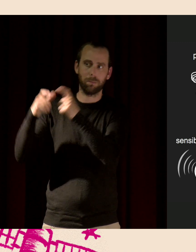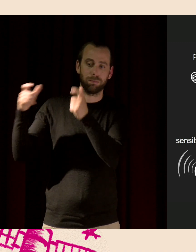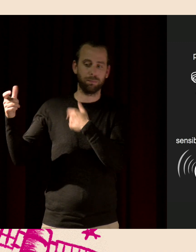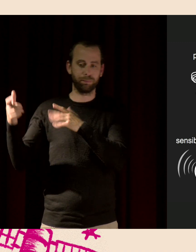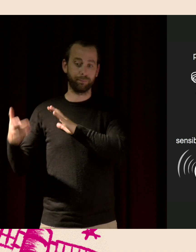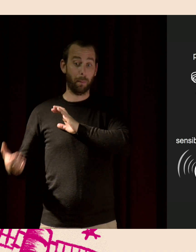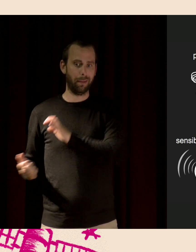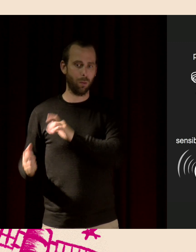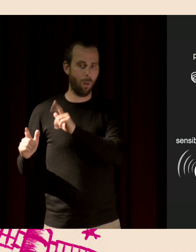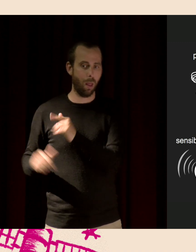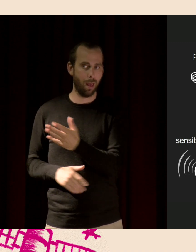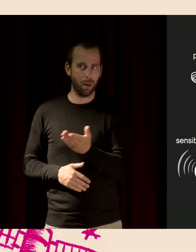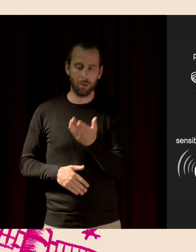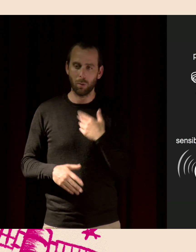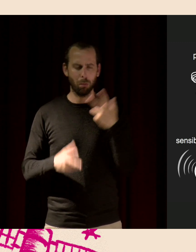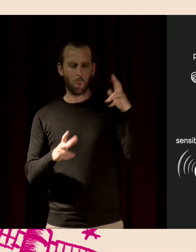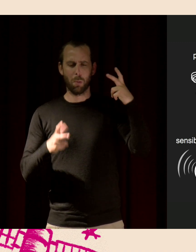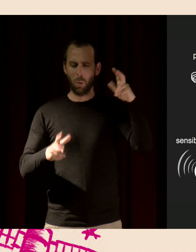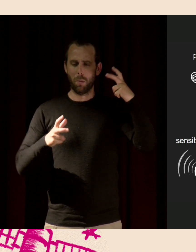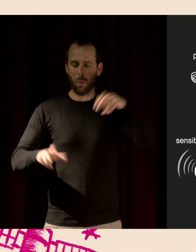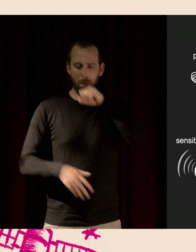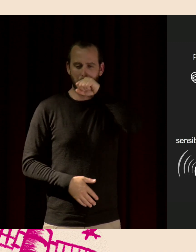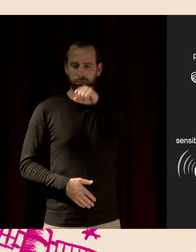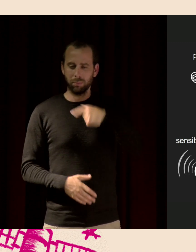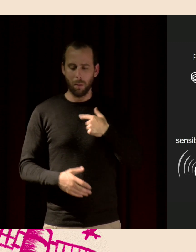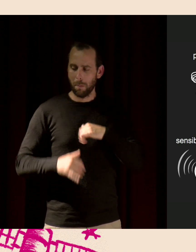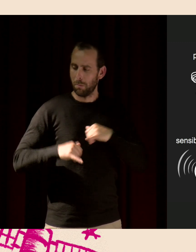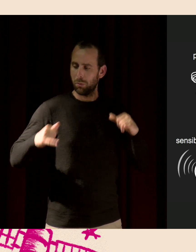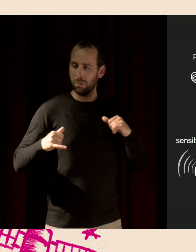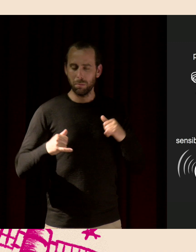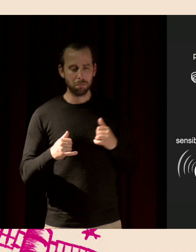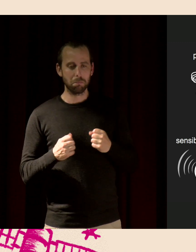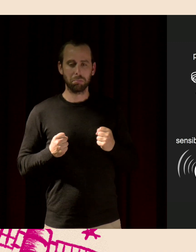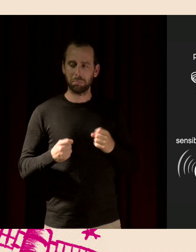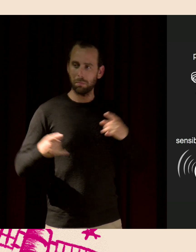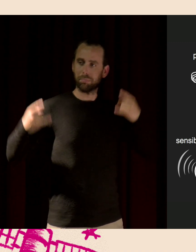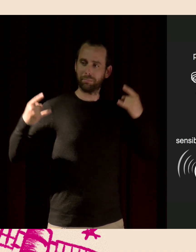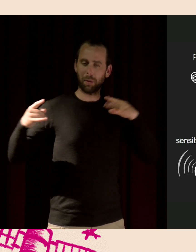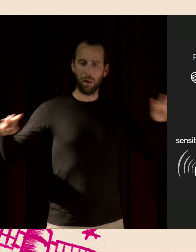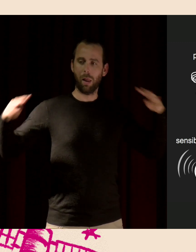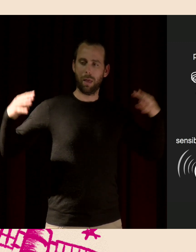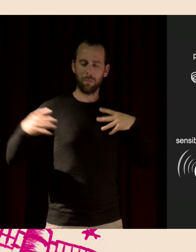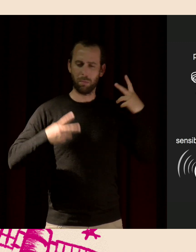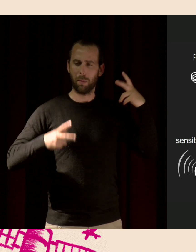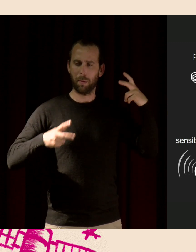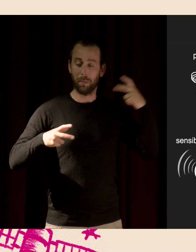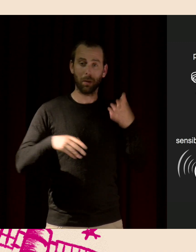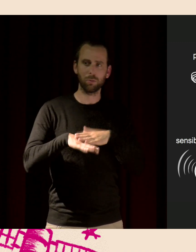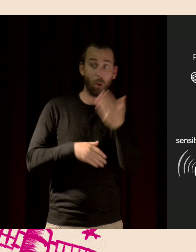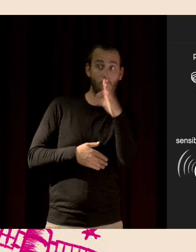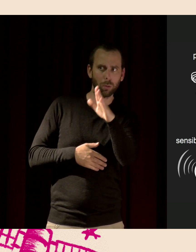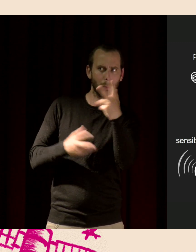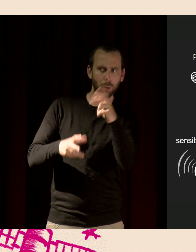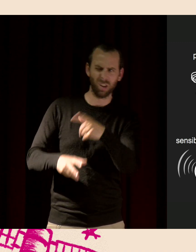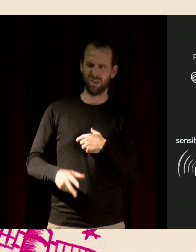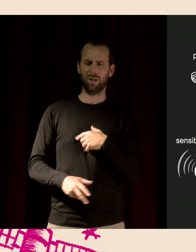bruit parce qu'on se sent puissant. On aime faire du bruit, mais on n'aime pas le bruit des autres. C toujours le problème de positionnement. Alors, on